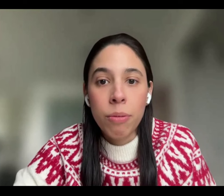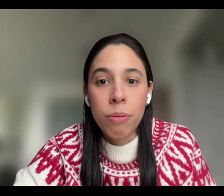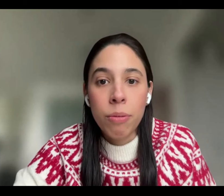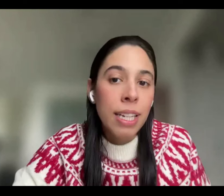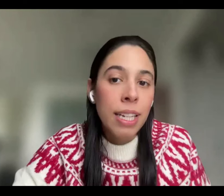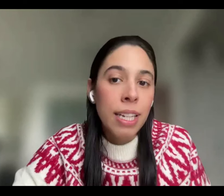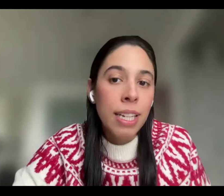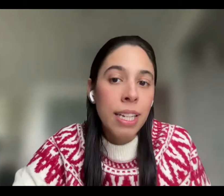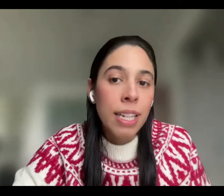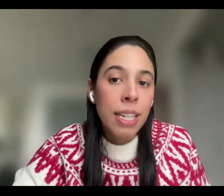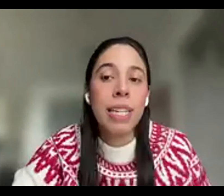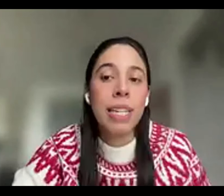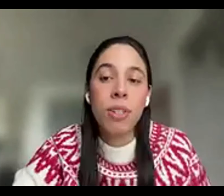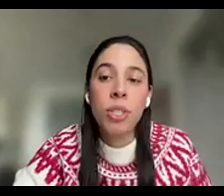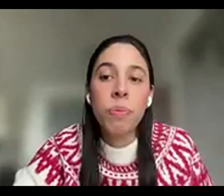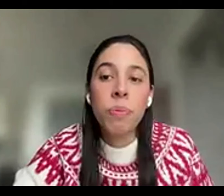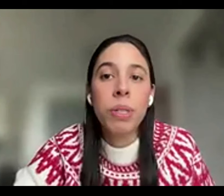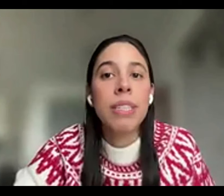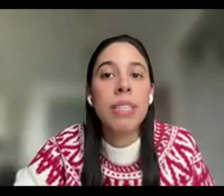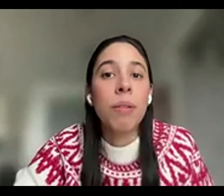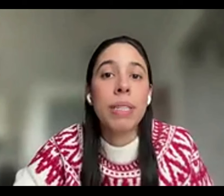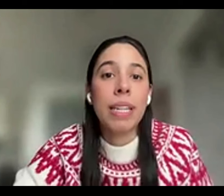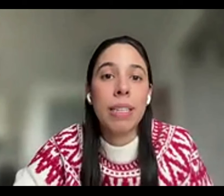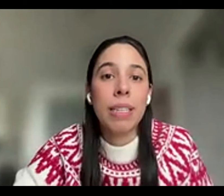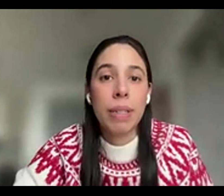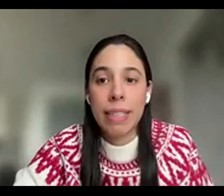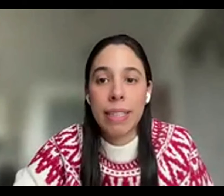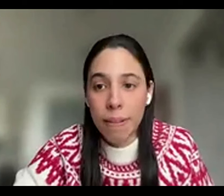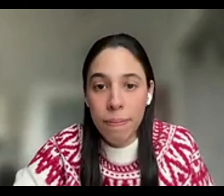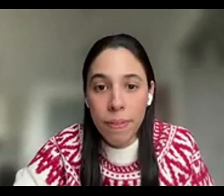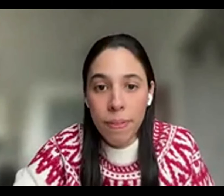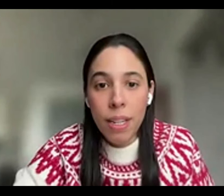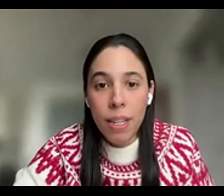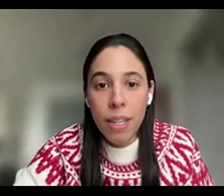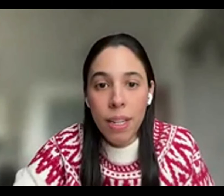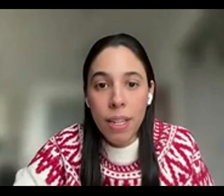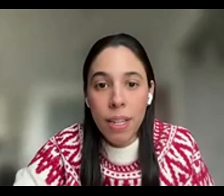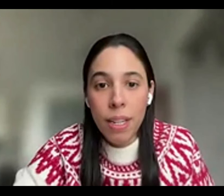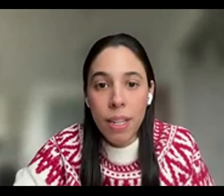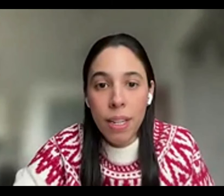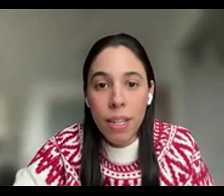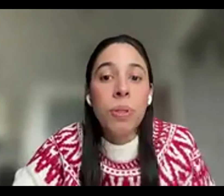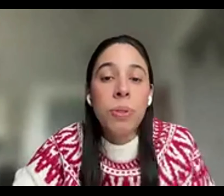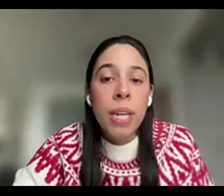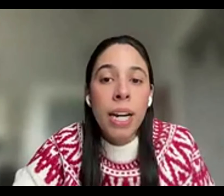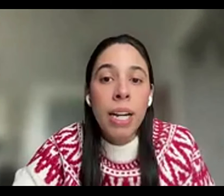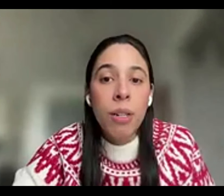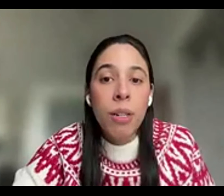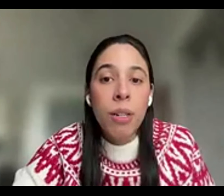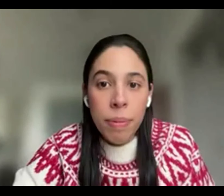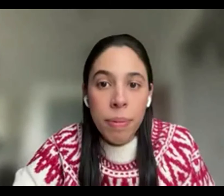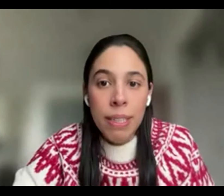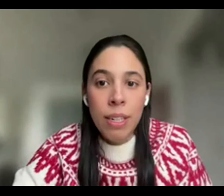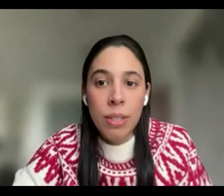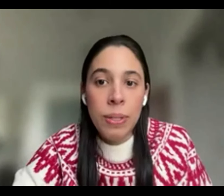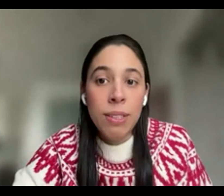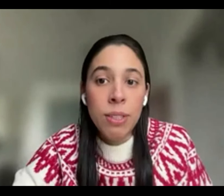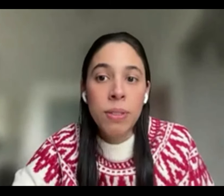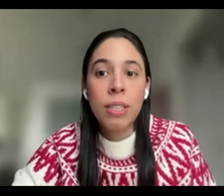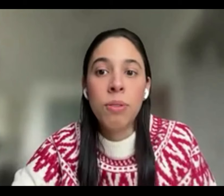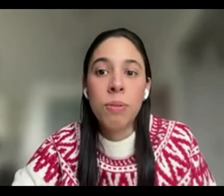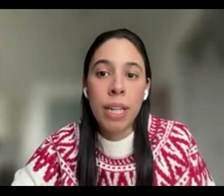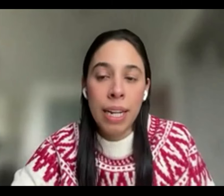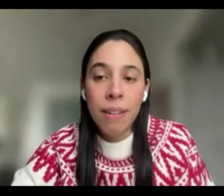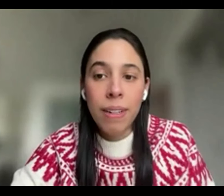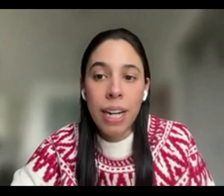declarado interdicto en el año 2018 por discapacidad mental. Ernesto y su hija Lucía presentaron